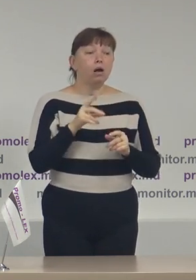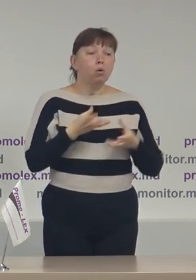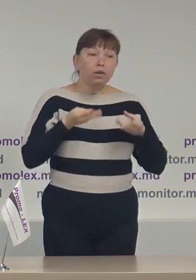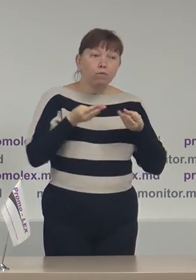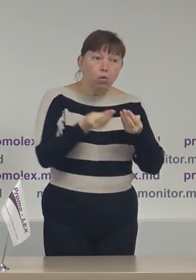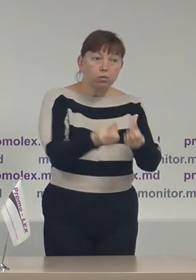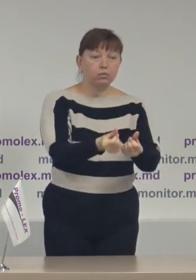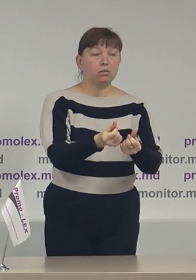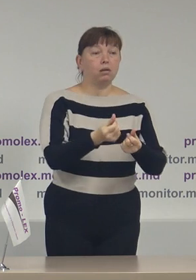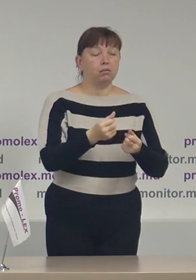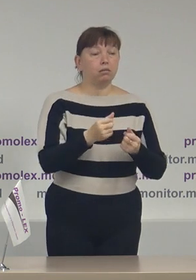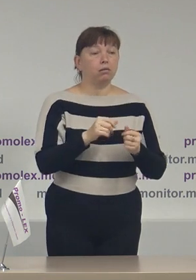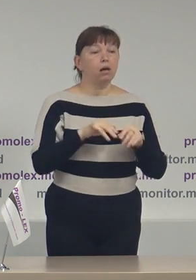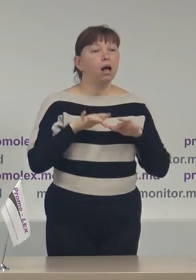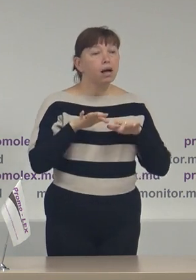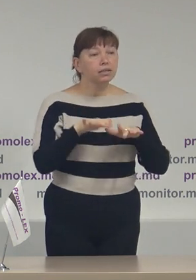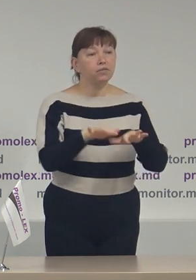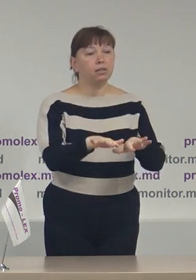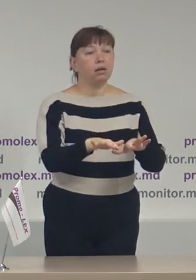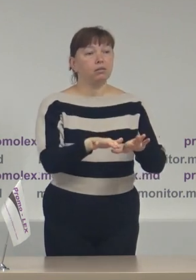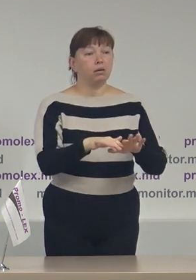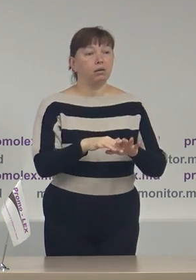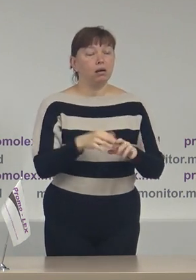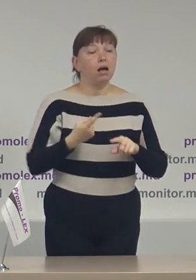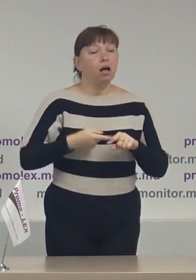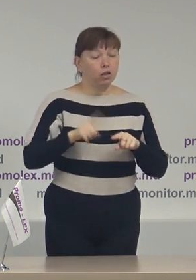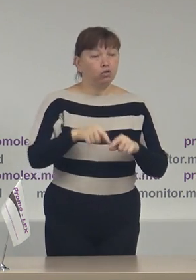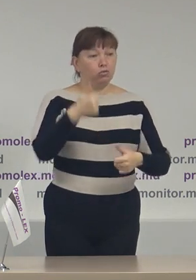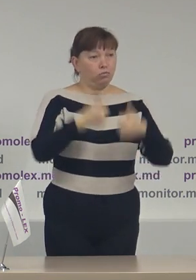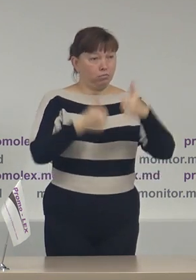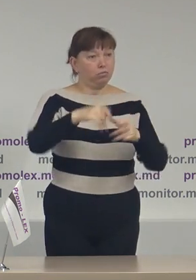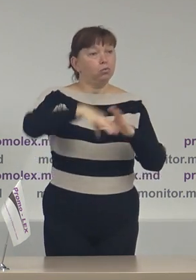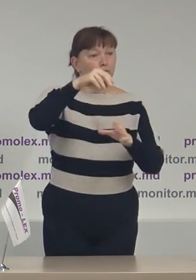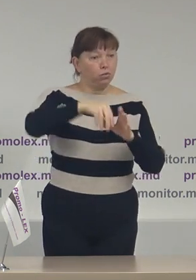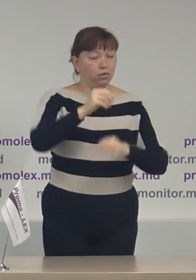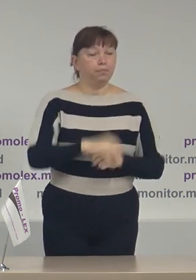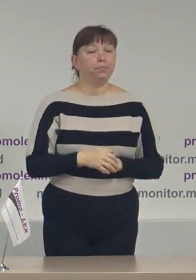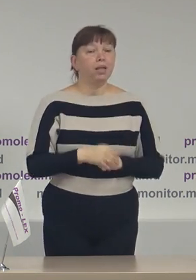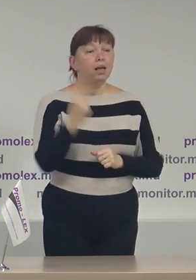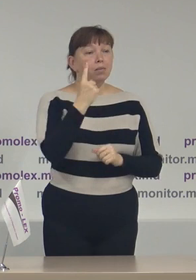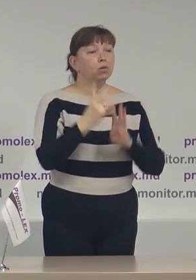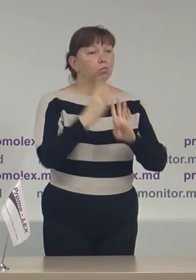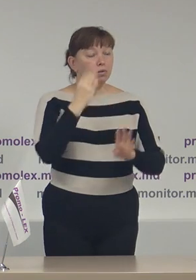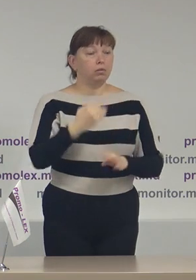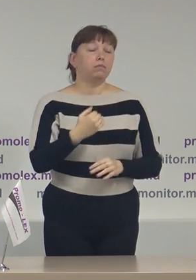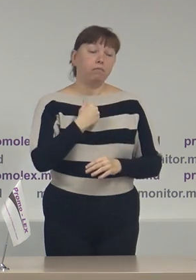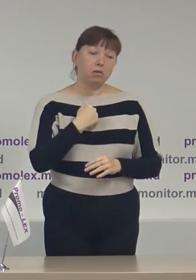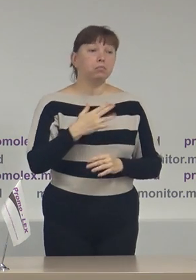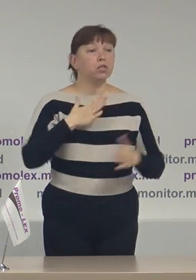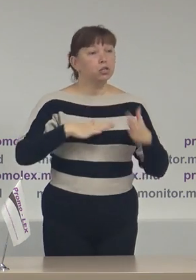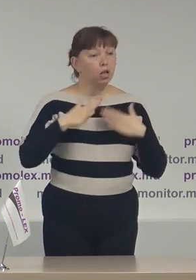activitatea în acest scurtin. În primul rând, vrem să salutăm